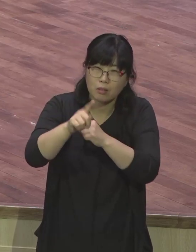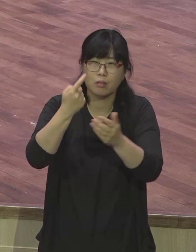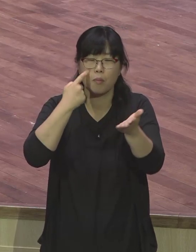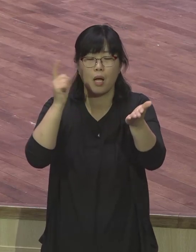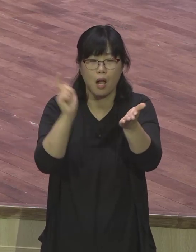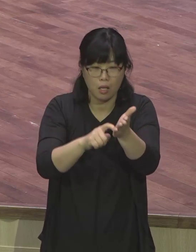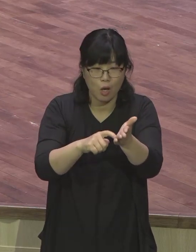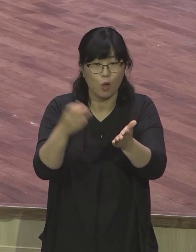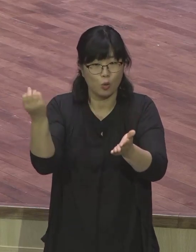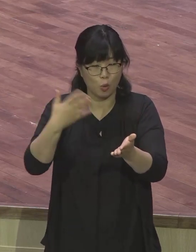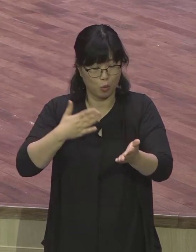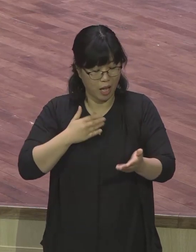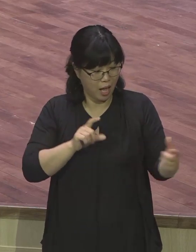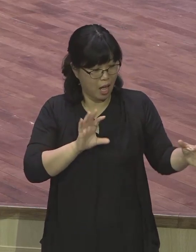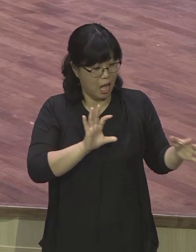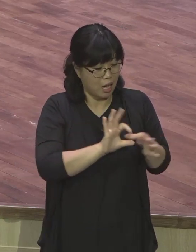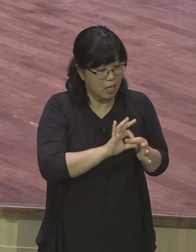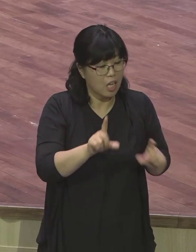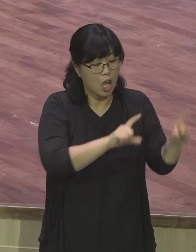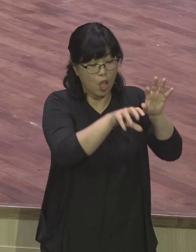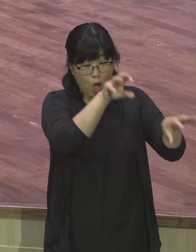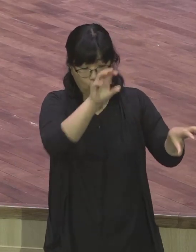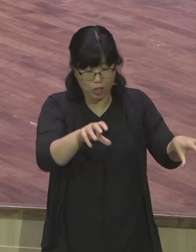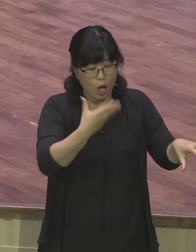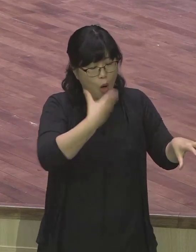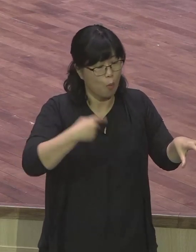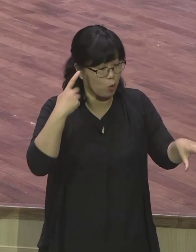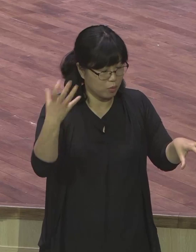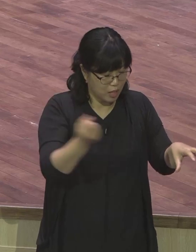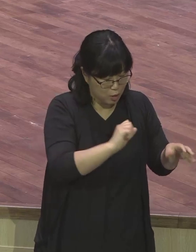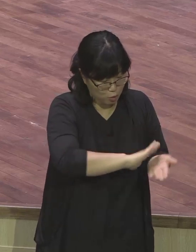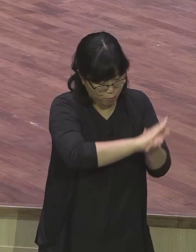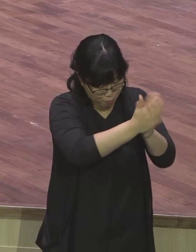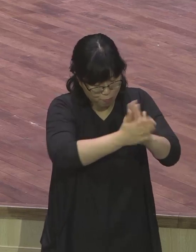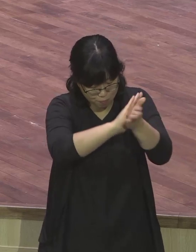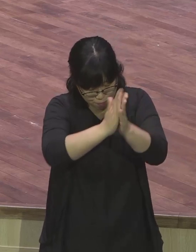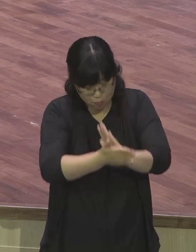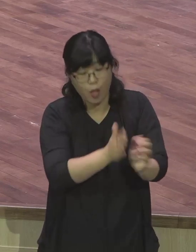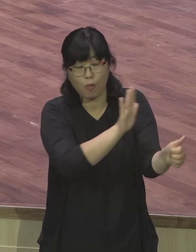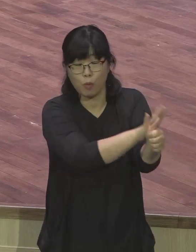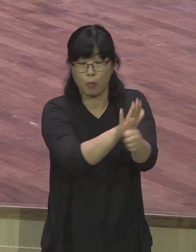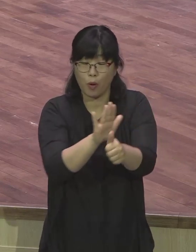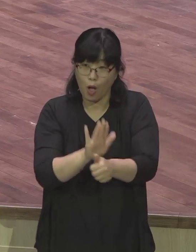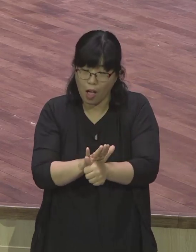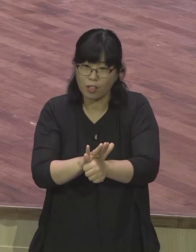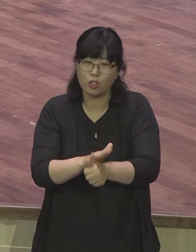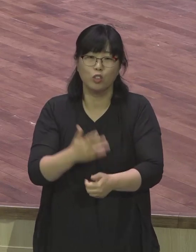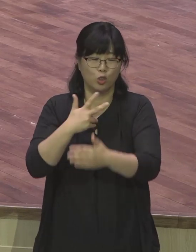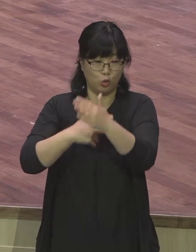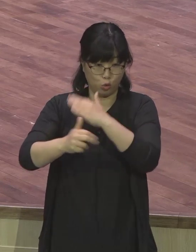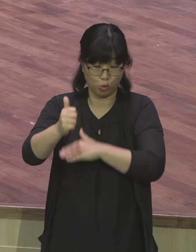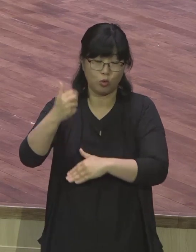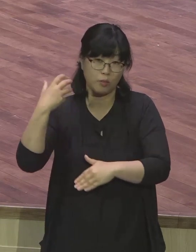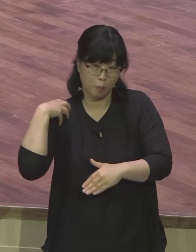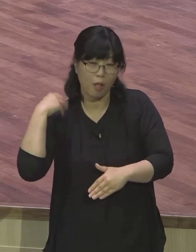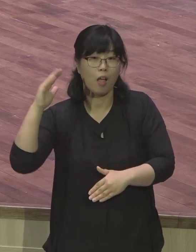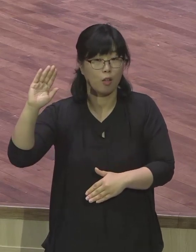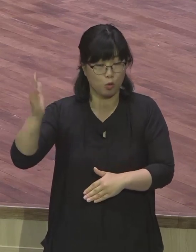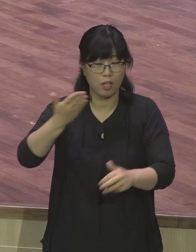보금으로 살리는 사역자들 되시기를 바랍니다 그래서 바울은 중요한 제자들에게 그리스도에 대하여 이렇게